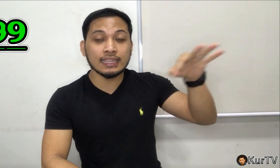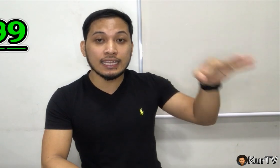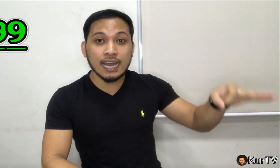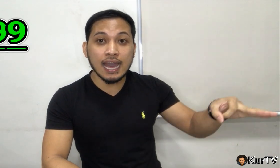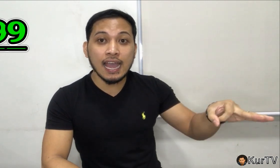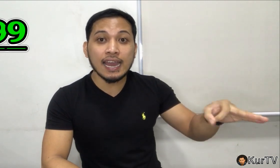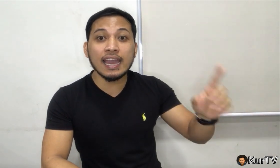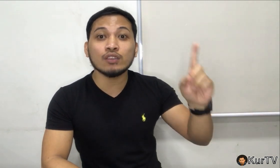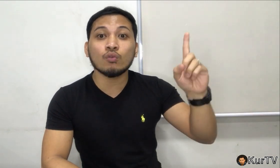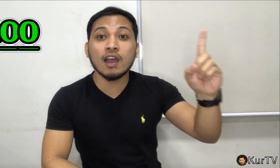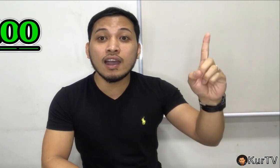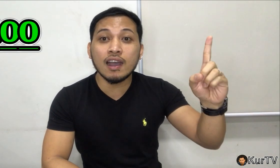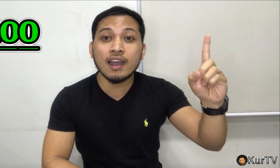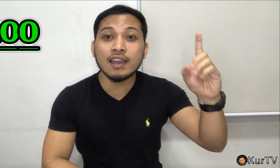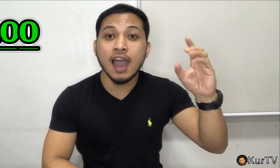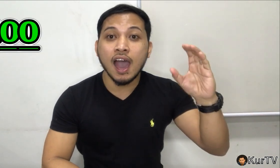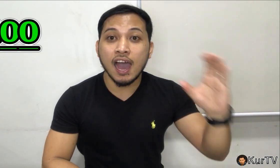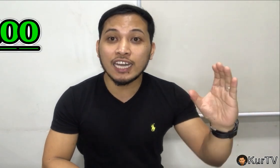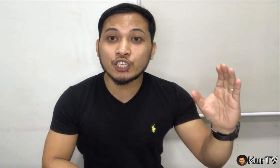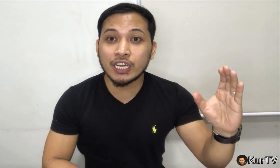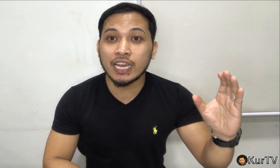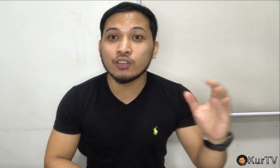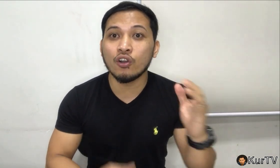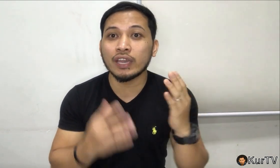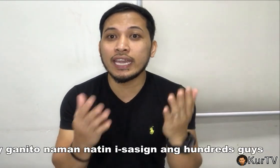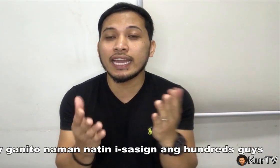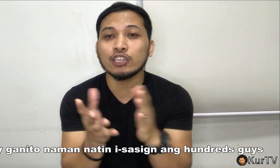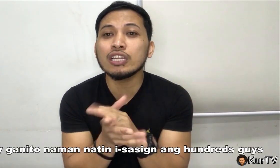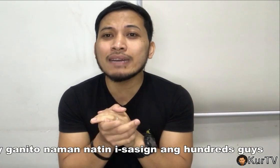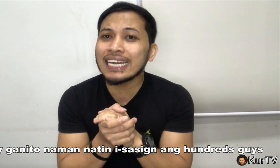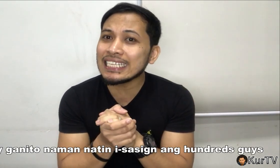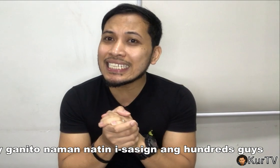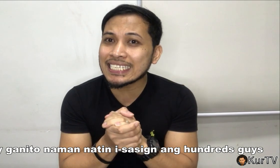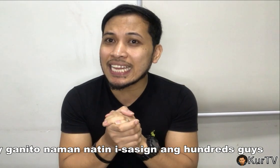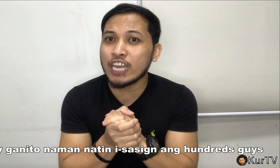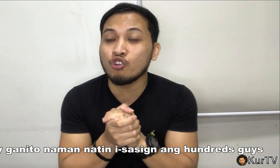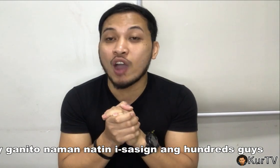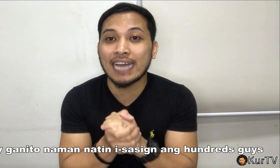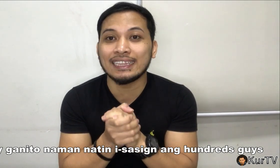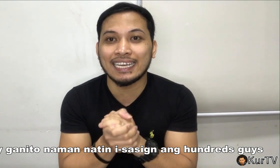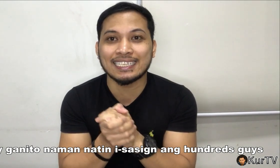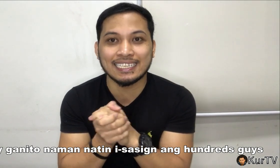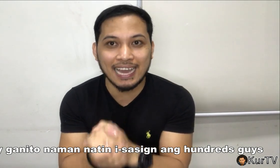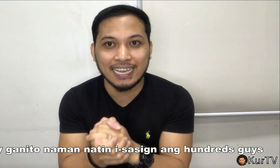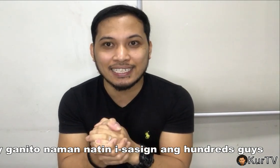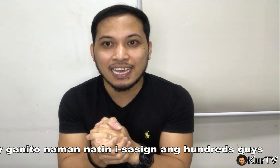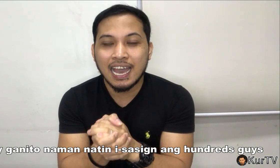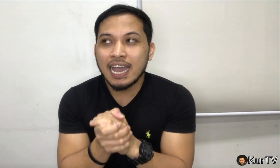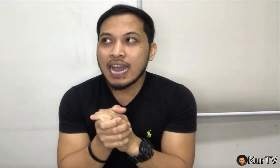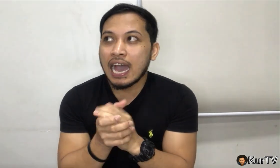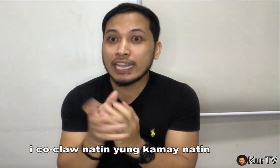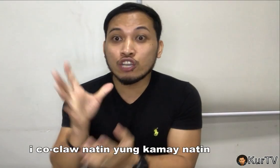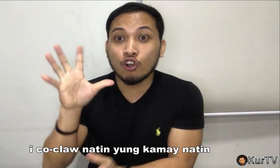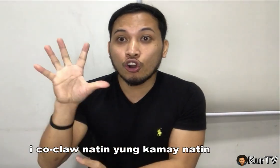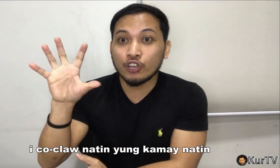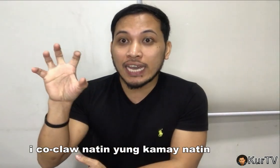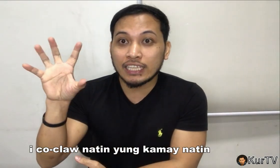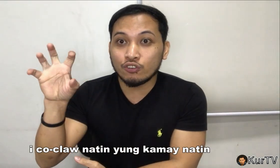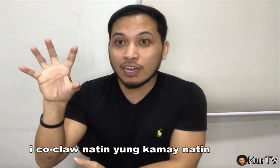99, and 100. Okay, ganito naman natin isasign yung hundreds, guys. Iko-clone natin yung